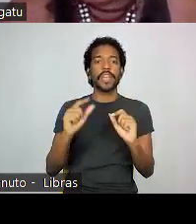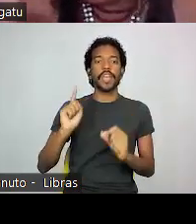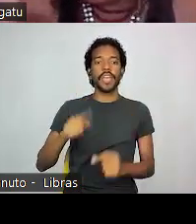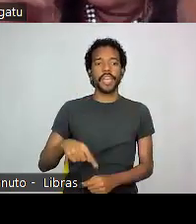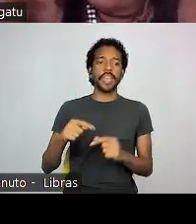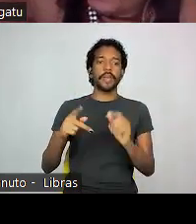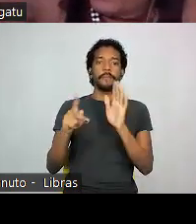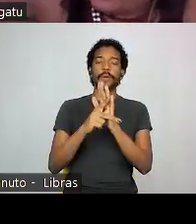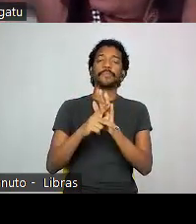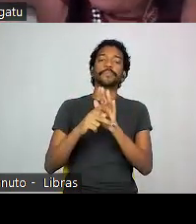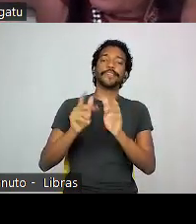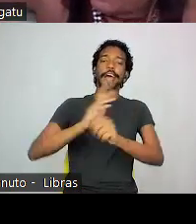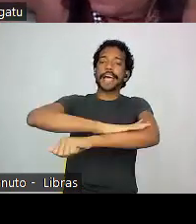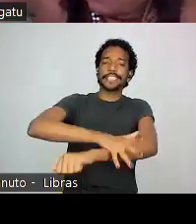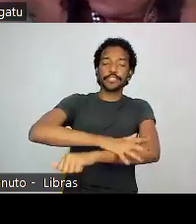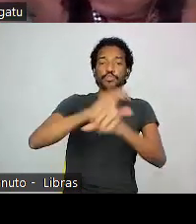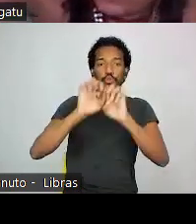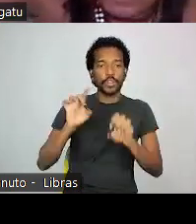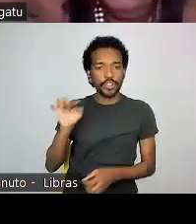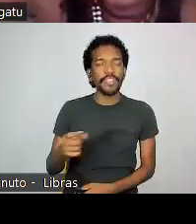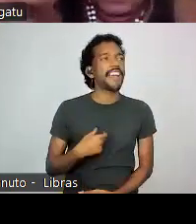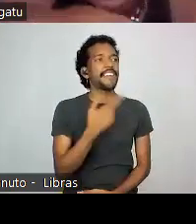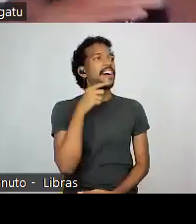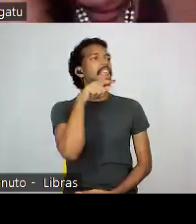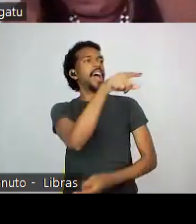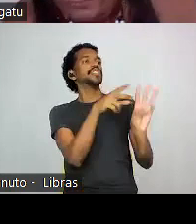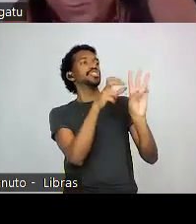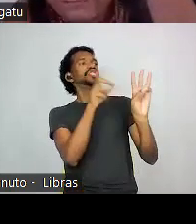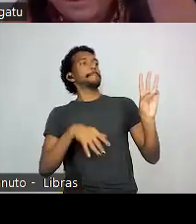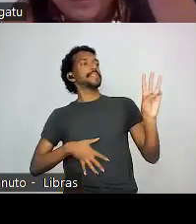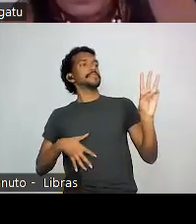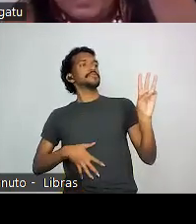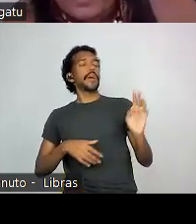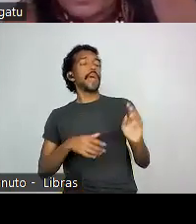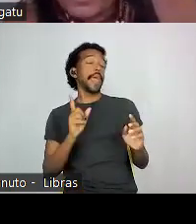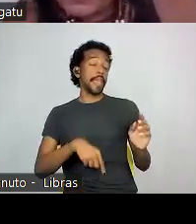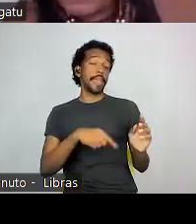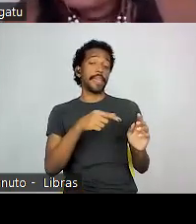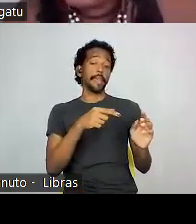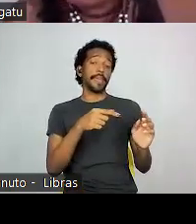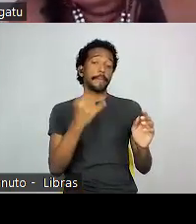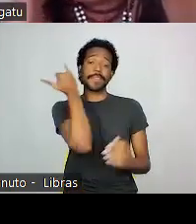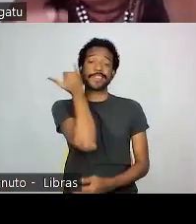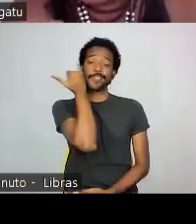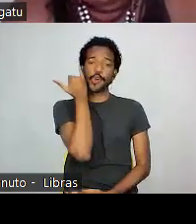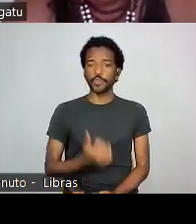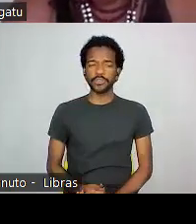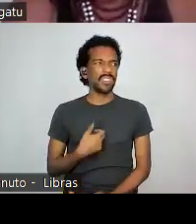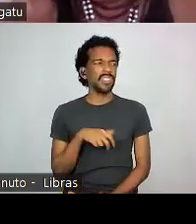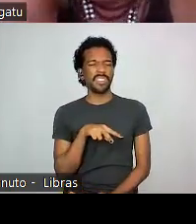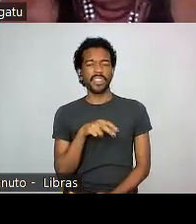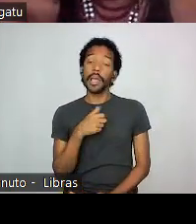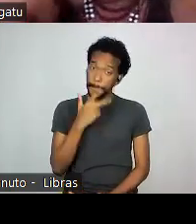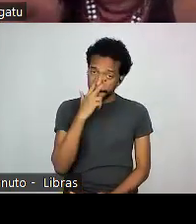Quando a pessoa vê o indígena e fala ah, o indígena é preguiçoso, isso é explícito. É o racismo explícito. Mas existe algo estrutural